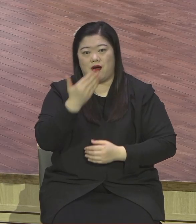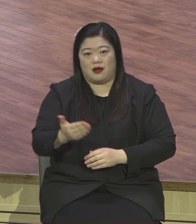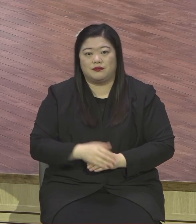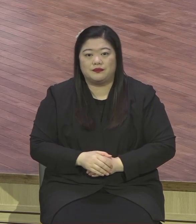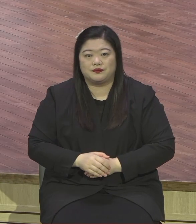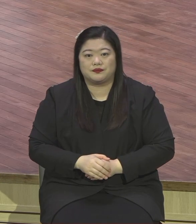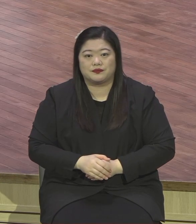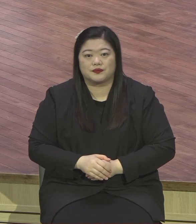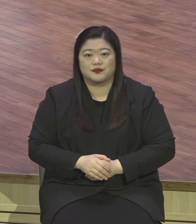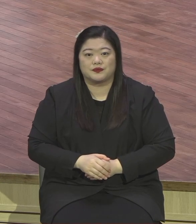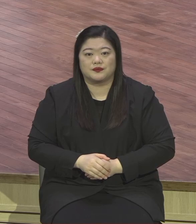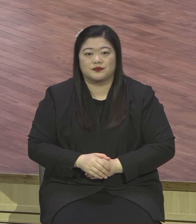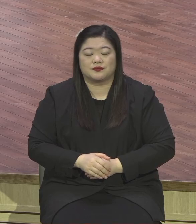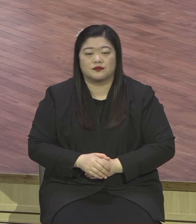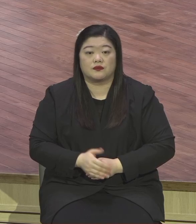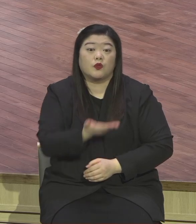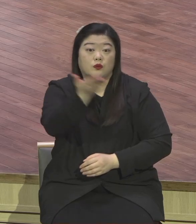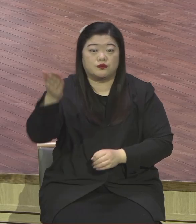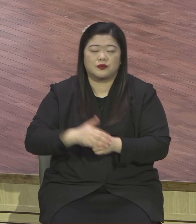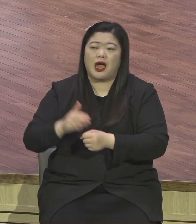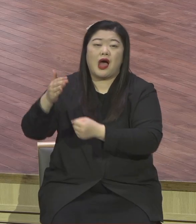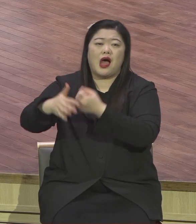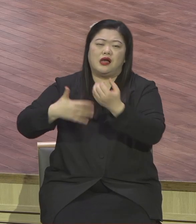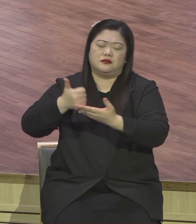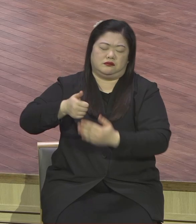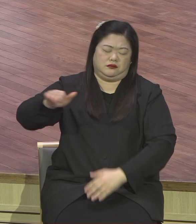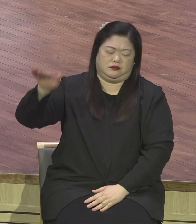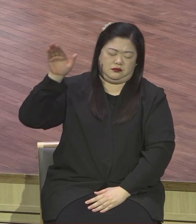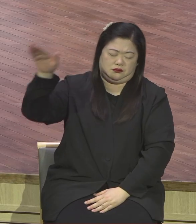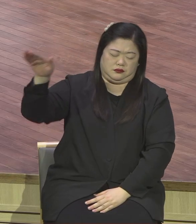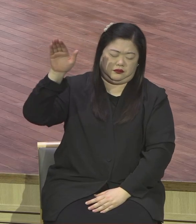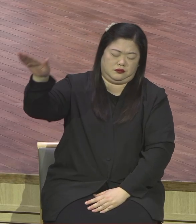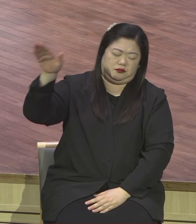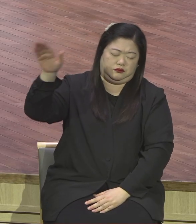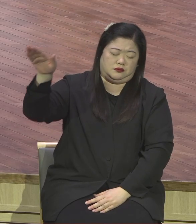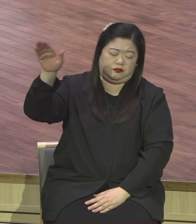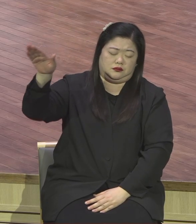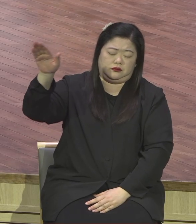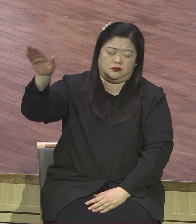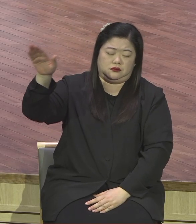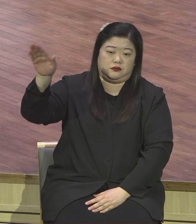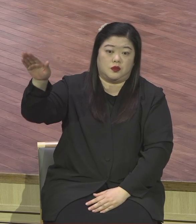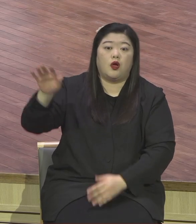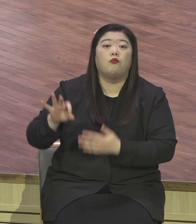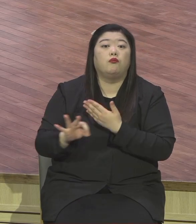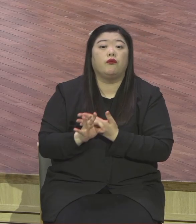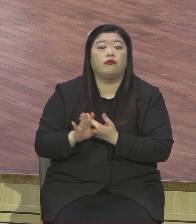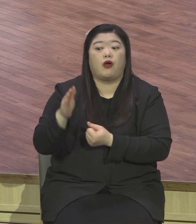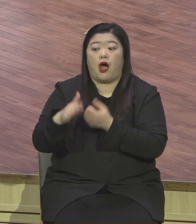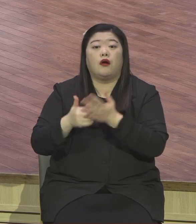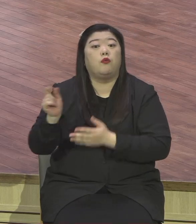내가 불을 지지면 내가 강구하면 죄악 하나님의 간절히 기도하면